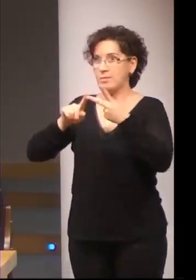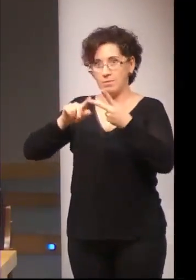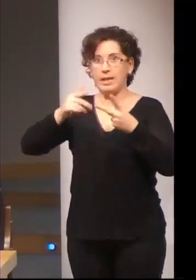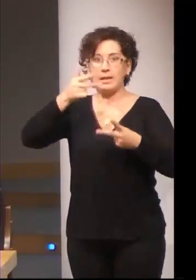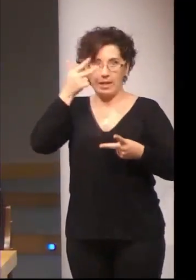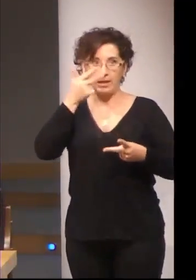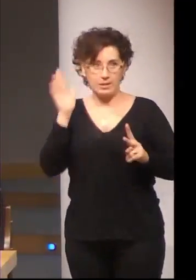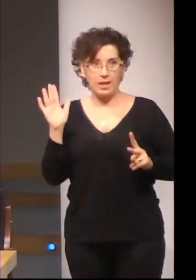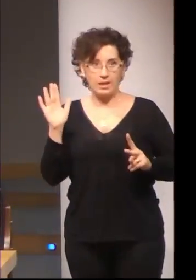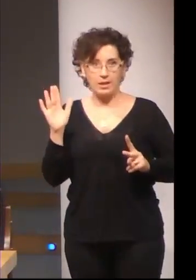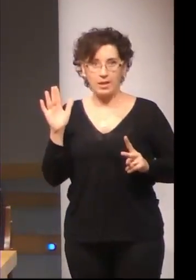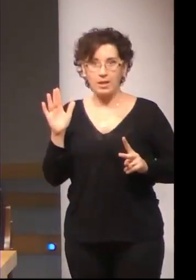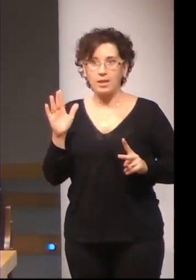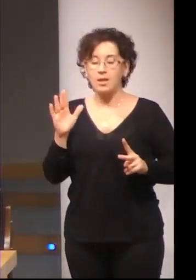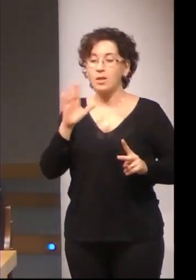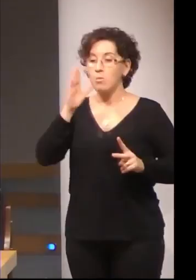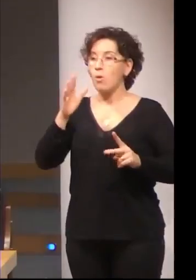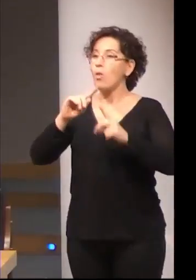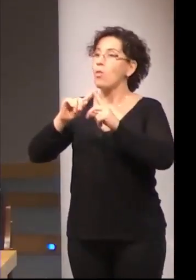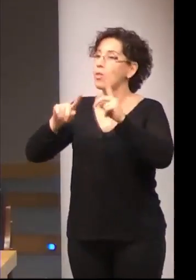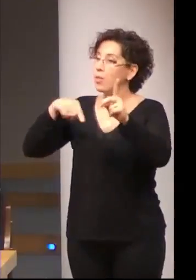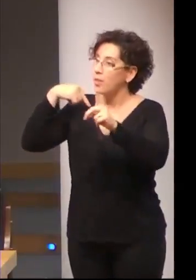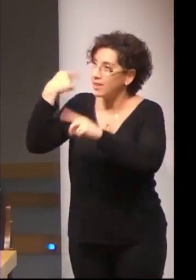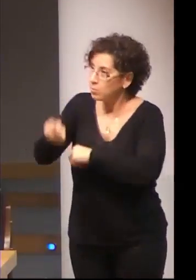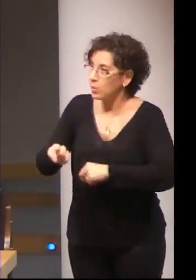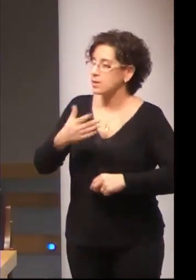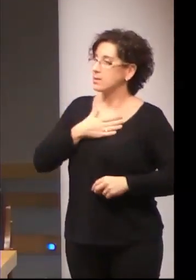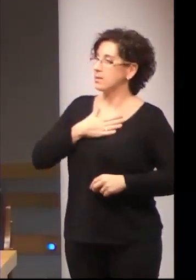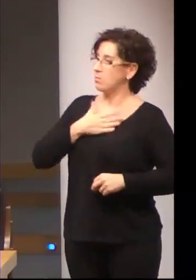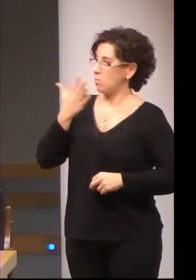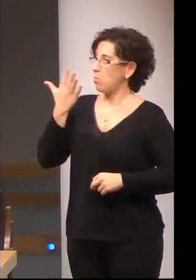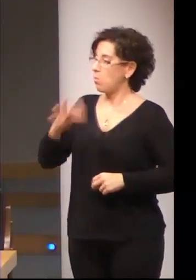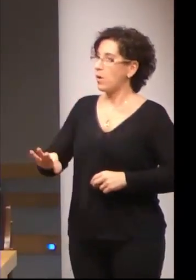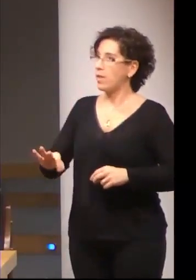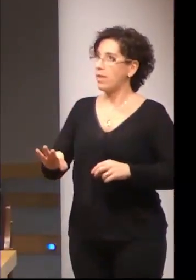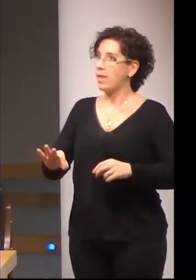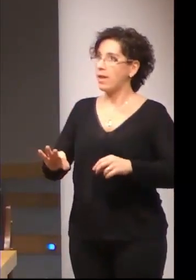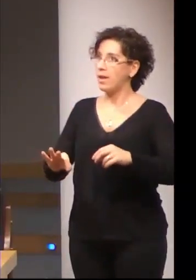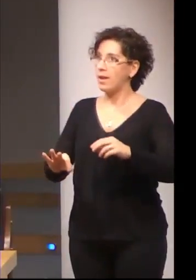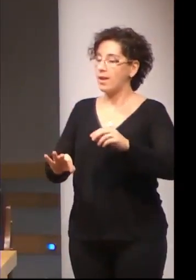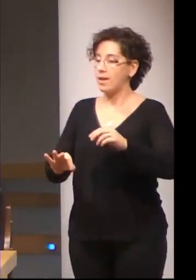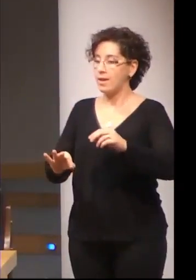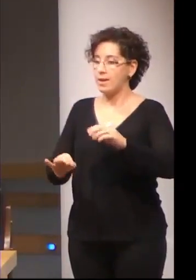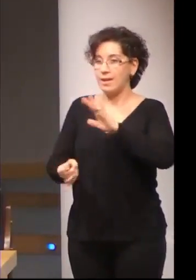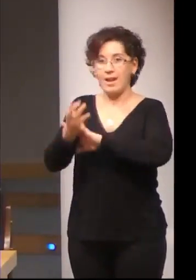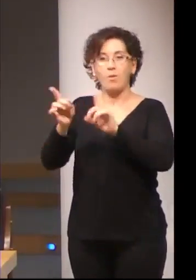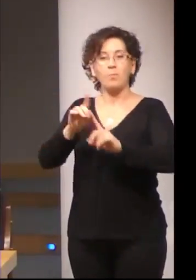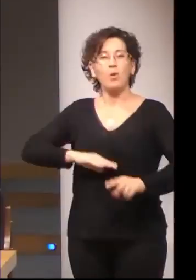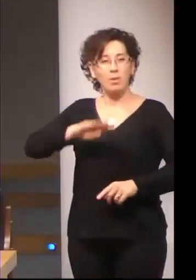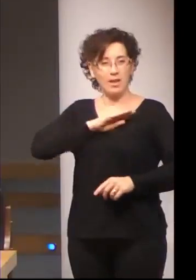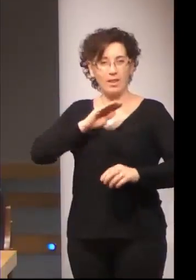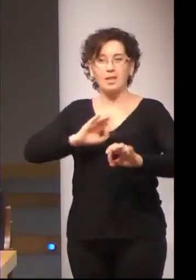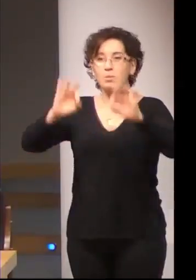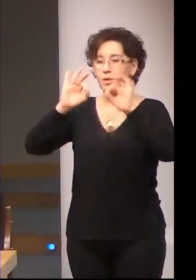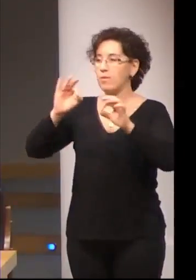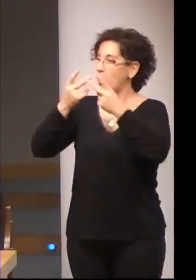nos permite generar competencias específicas, profesionales y laborales en torno a